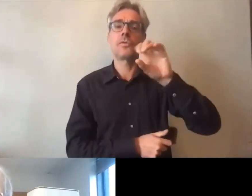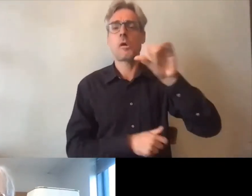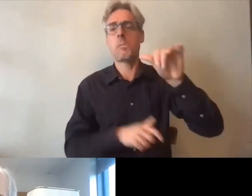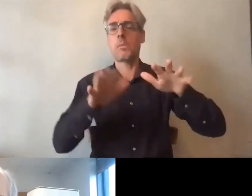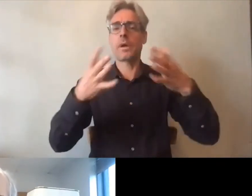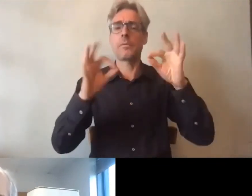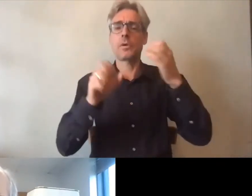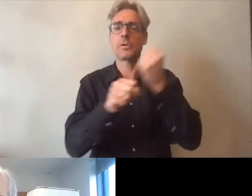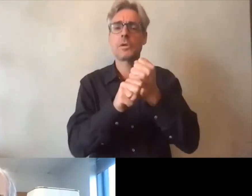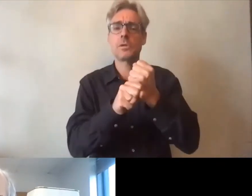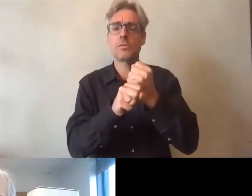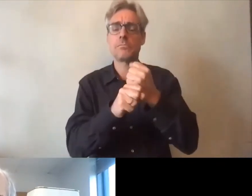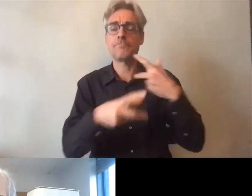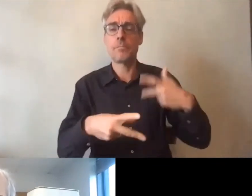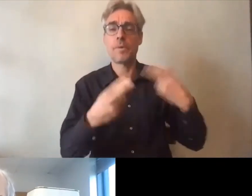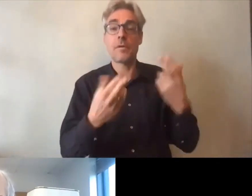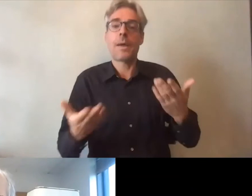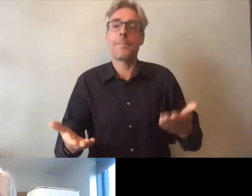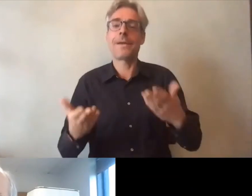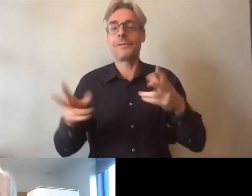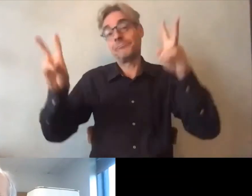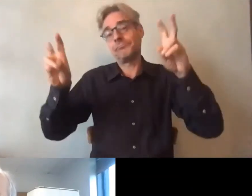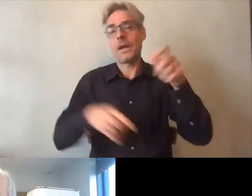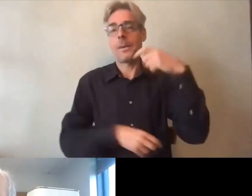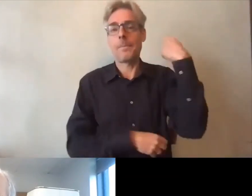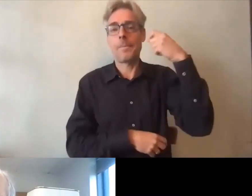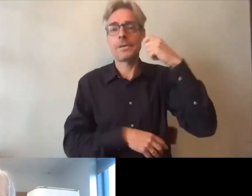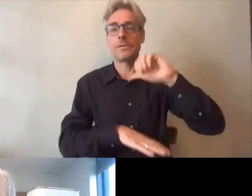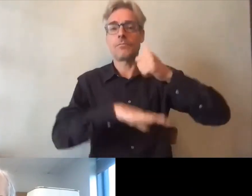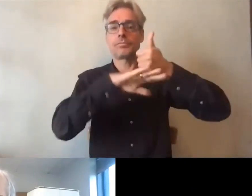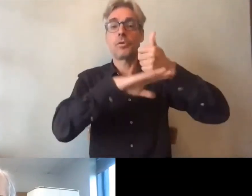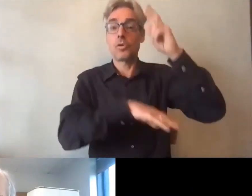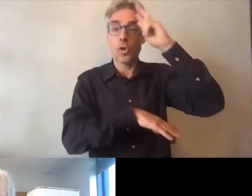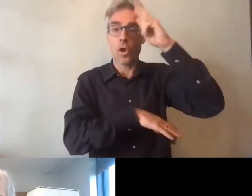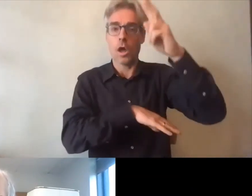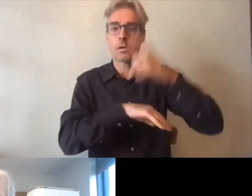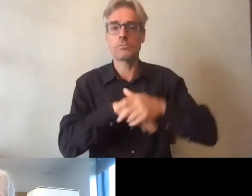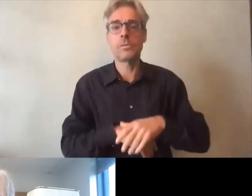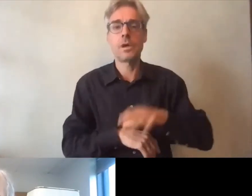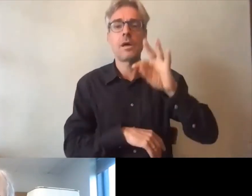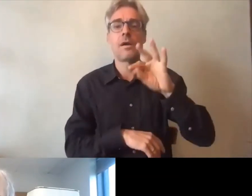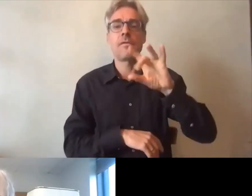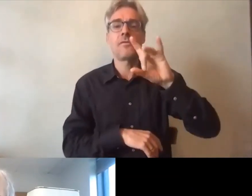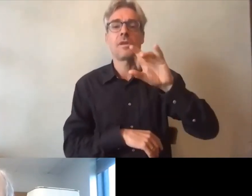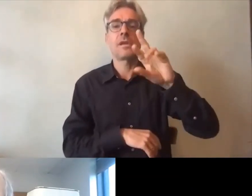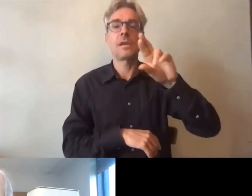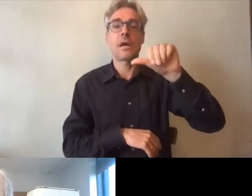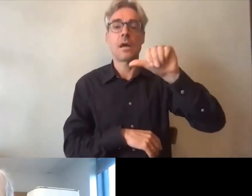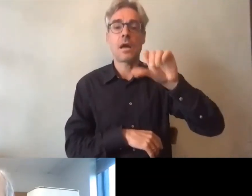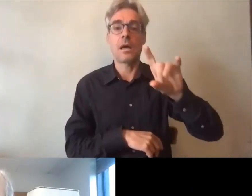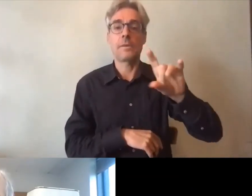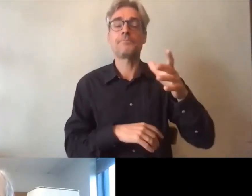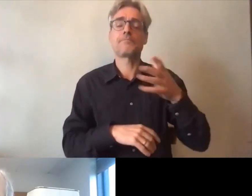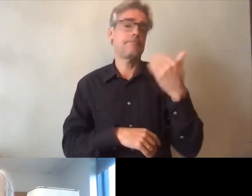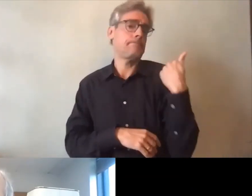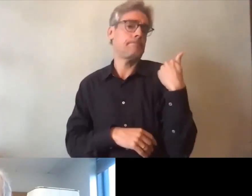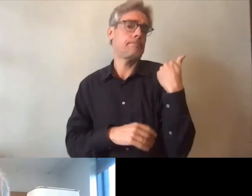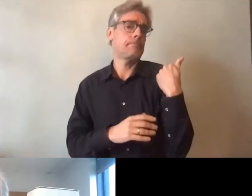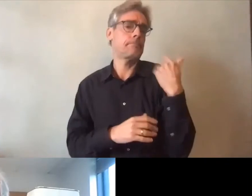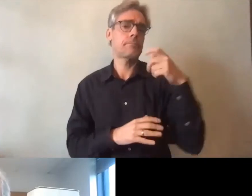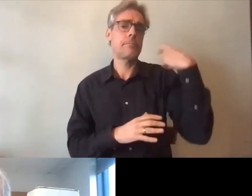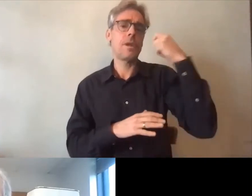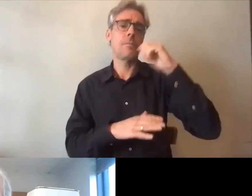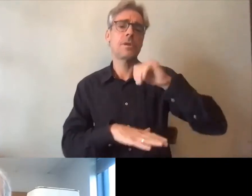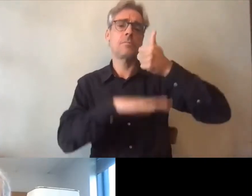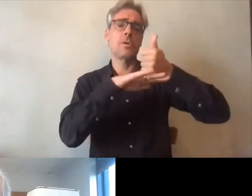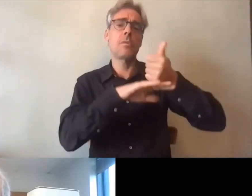dizaine d'années et puis vous êtes maintenant le président d'honneur de la FIRA vous avez il y a quelques mois pris la présidence de